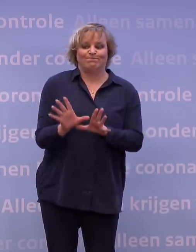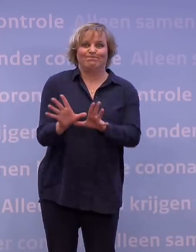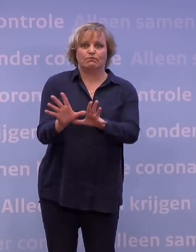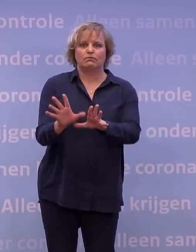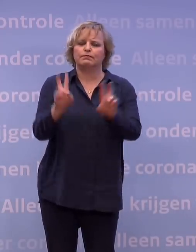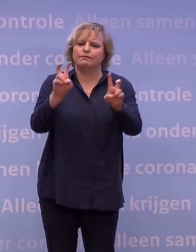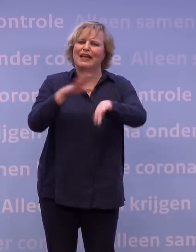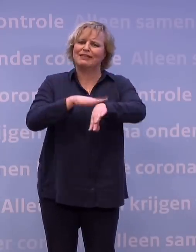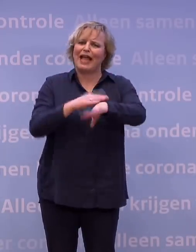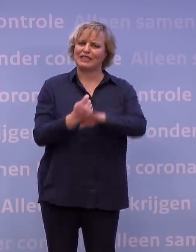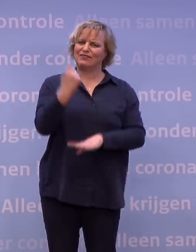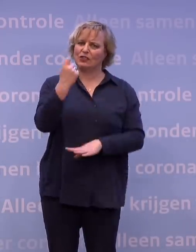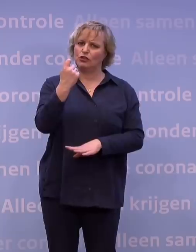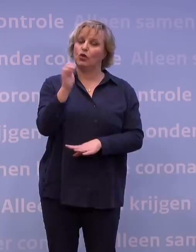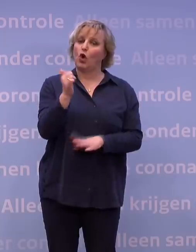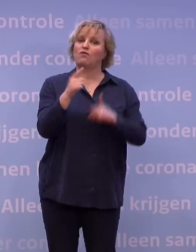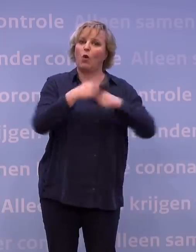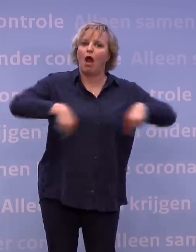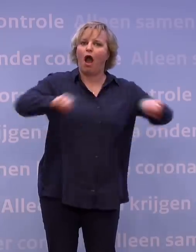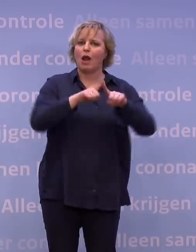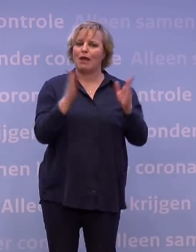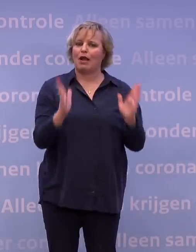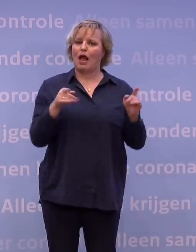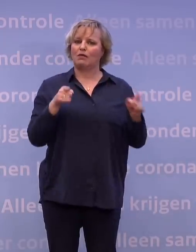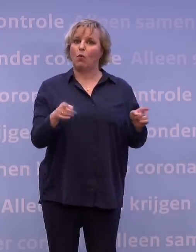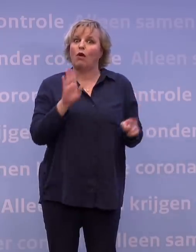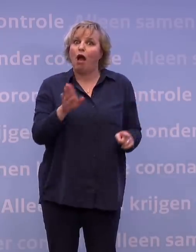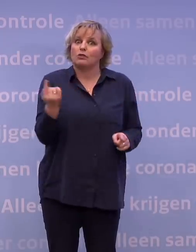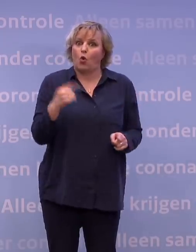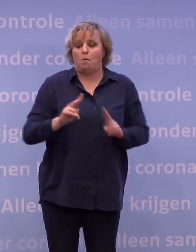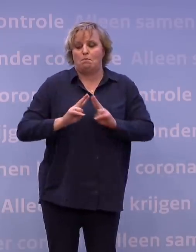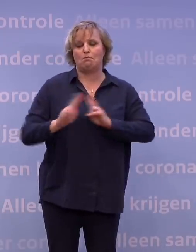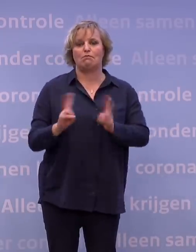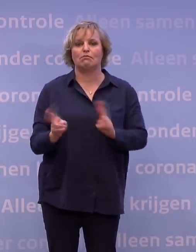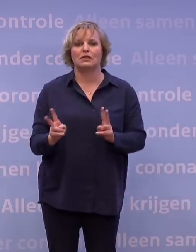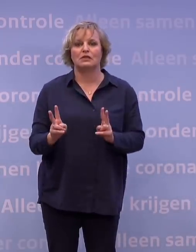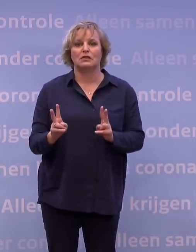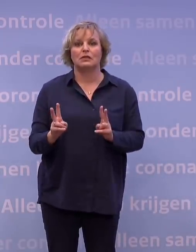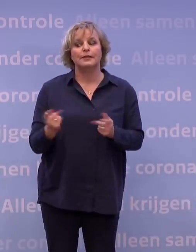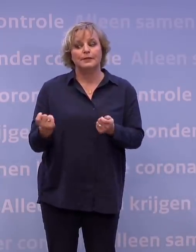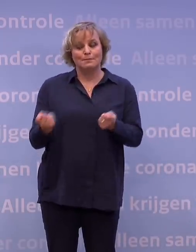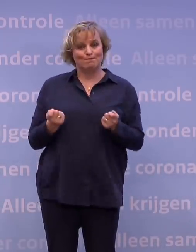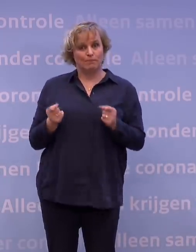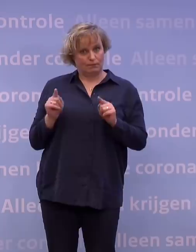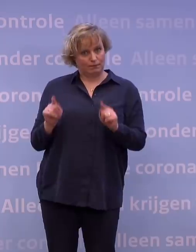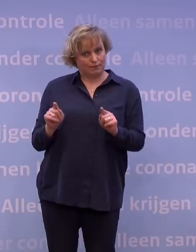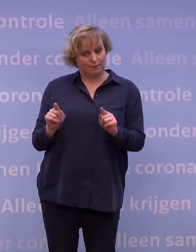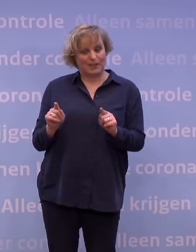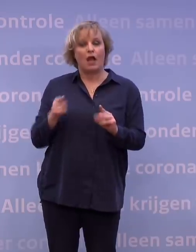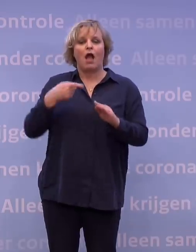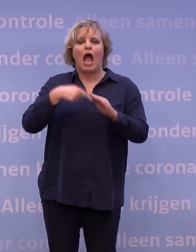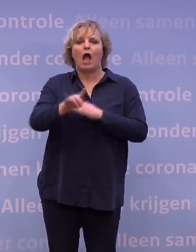Tijd winnen. Zodat we er klaar voor zijn als die komt. En willen we die derde golf aankunnen, dan moet onze